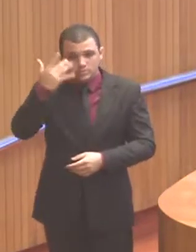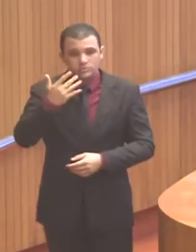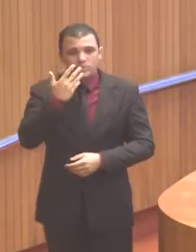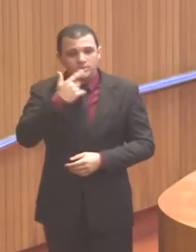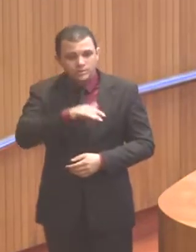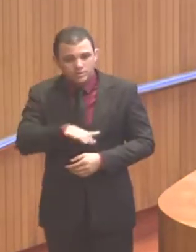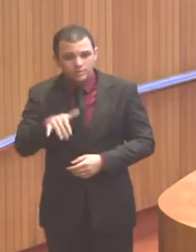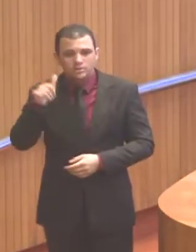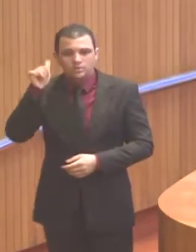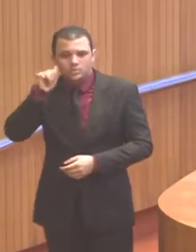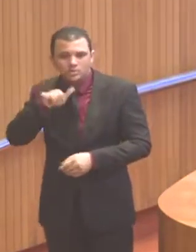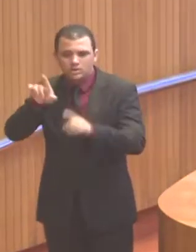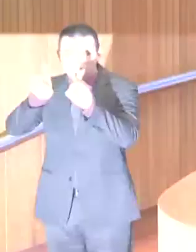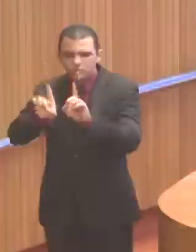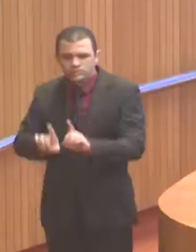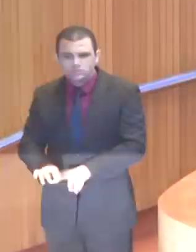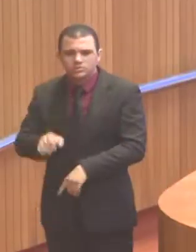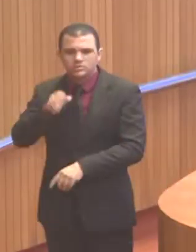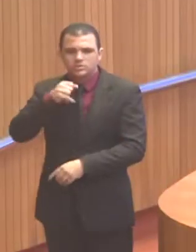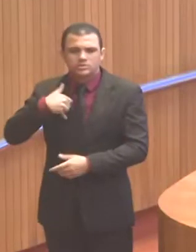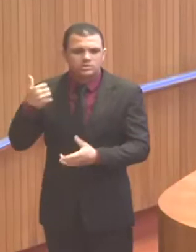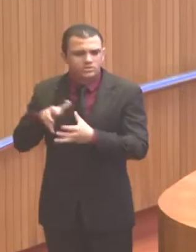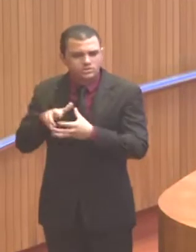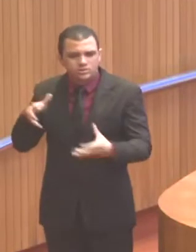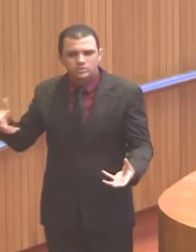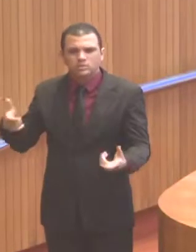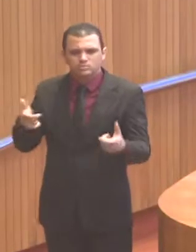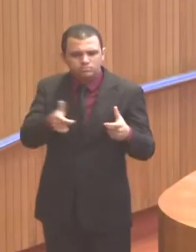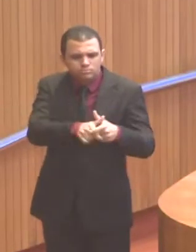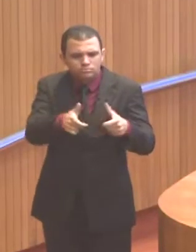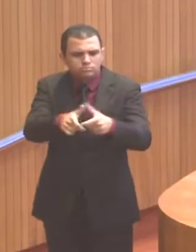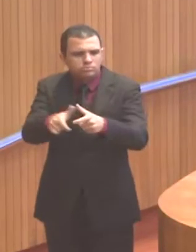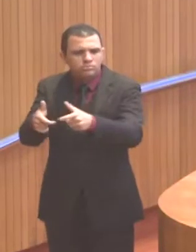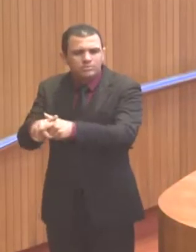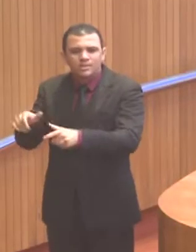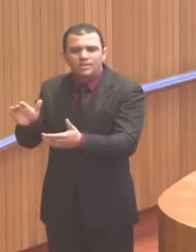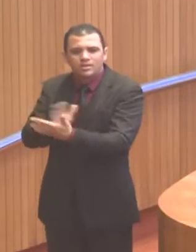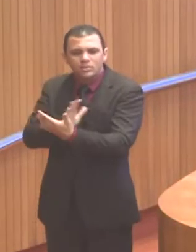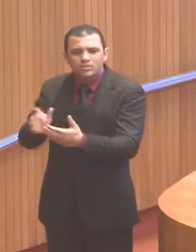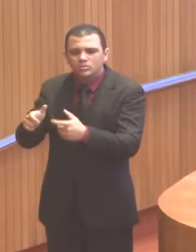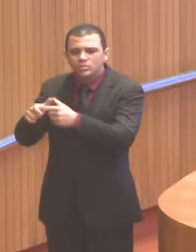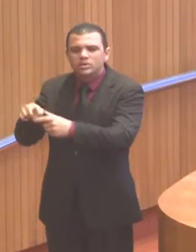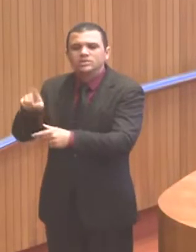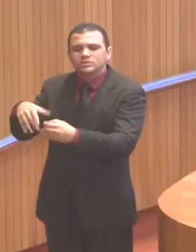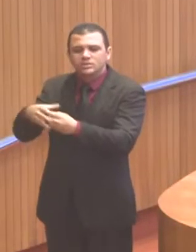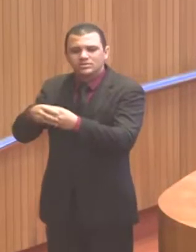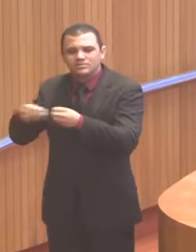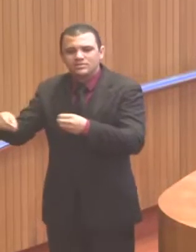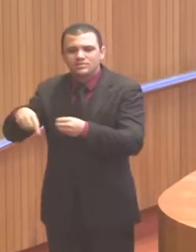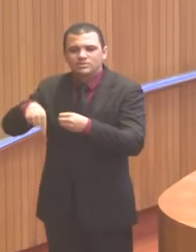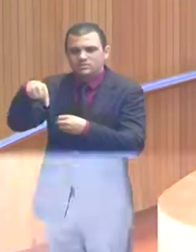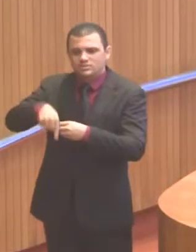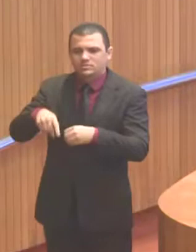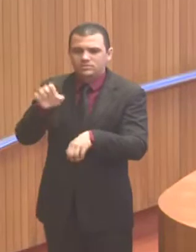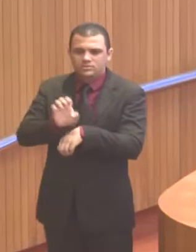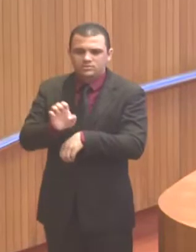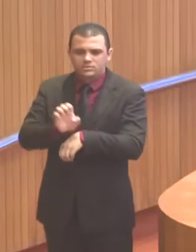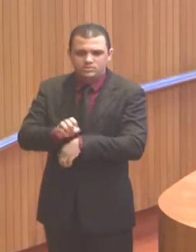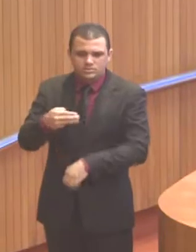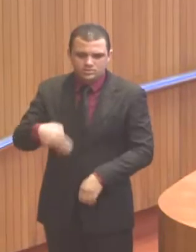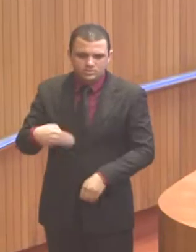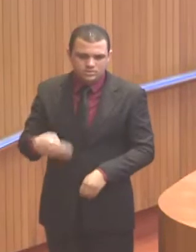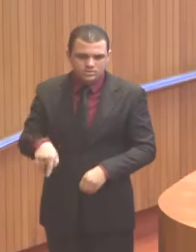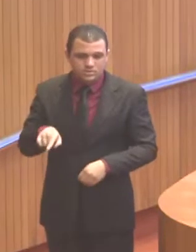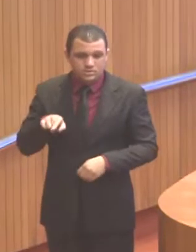deficiência, para o idoso, para as minorias, para as populações que estão em situação de exclusão no estado do Maranhão. E essa